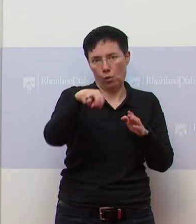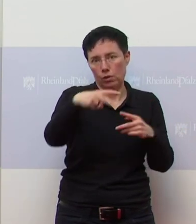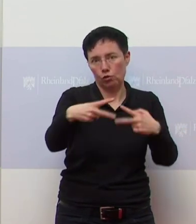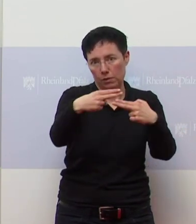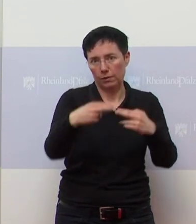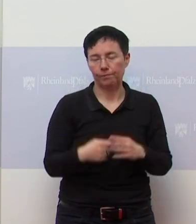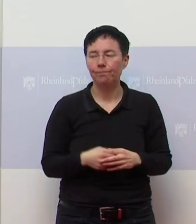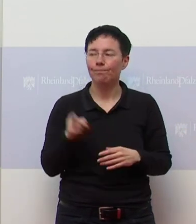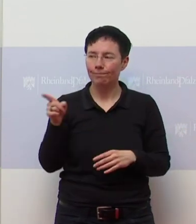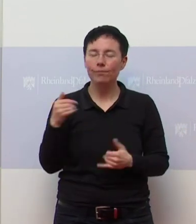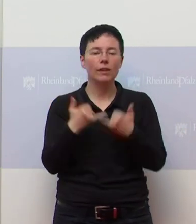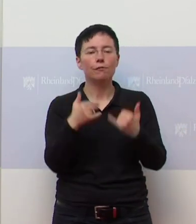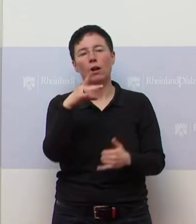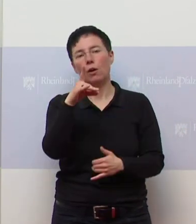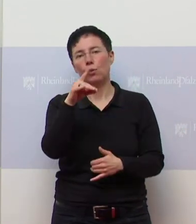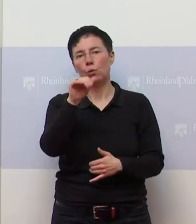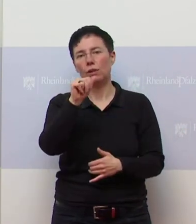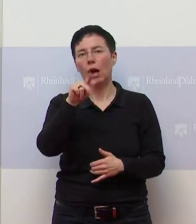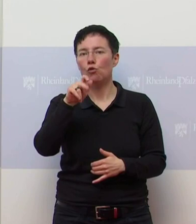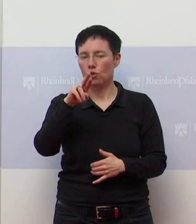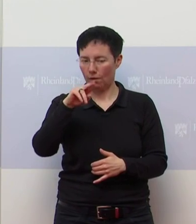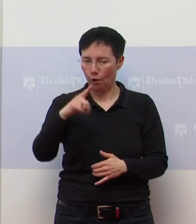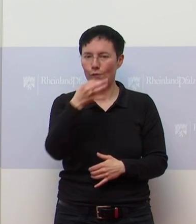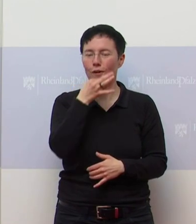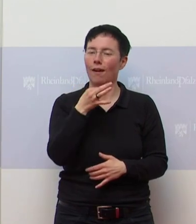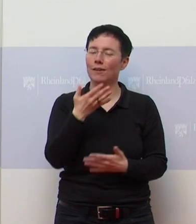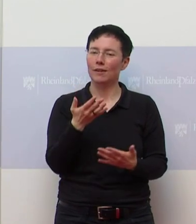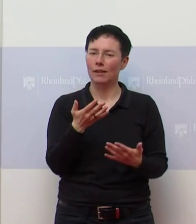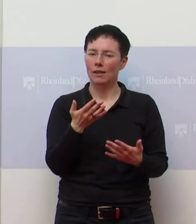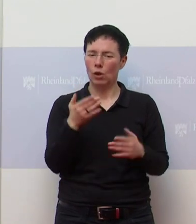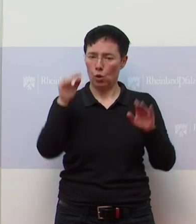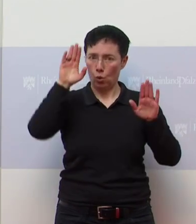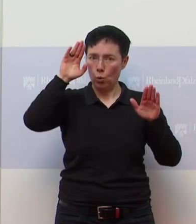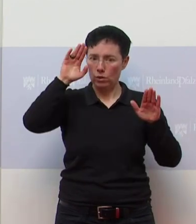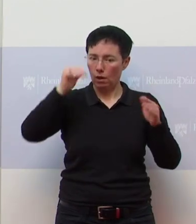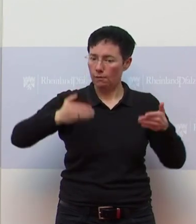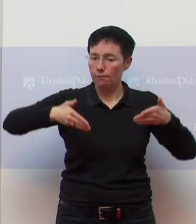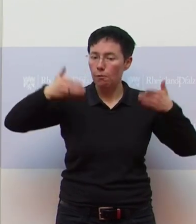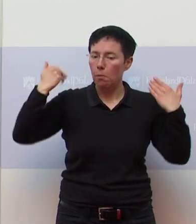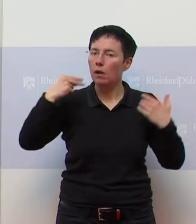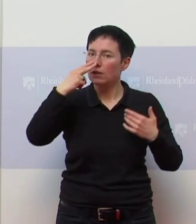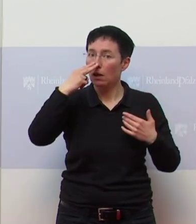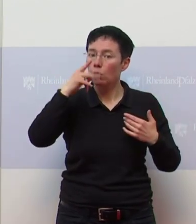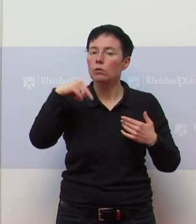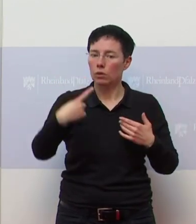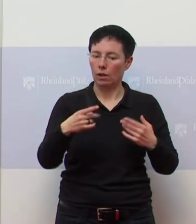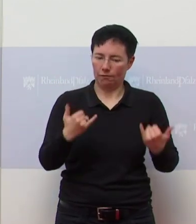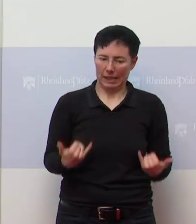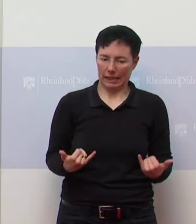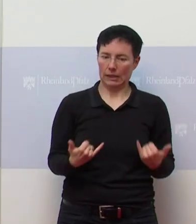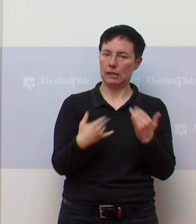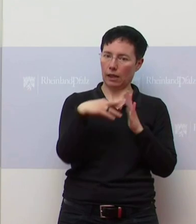hat Karin Dauscher eine Frage. Wie sieht es nach Ostern aus? Gelten dann wieder die aktuellen Regeln weiter mit